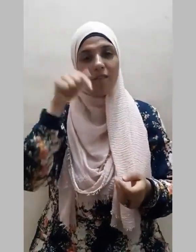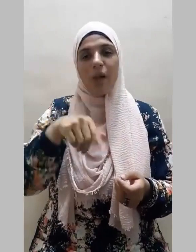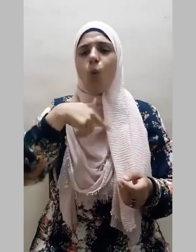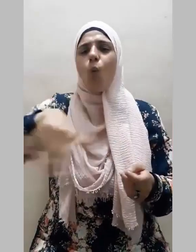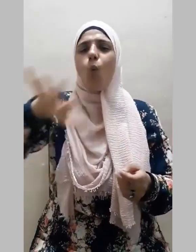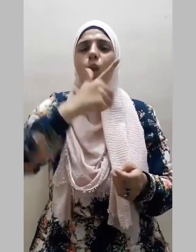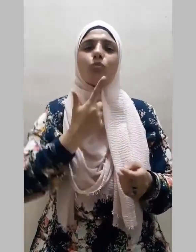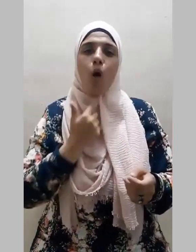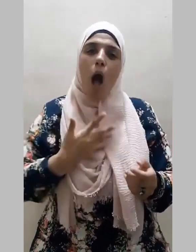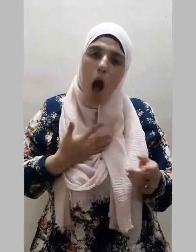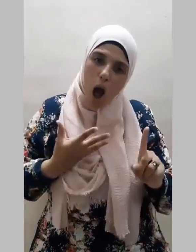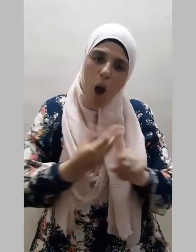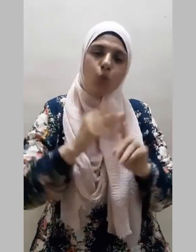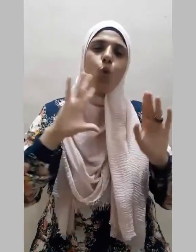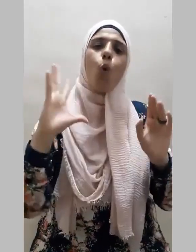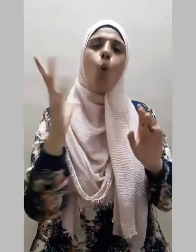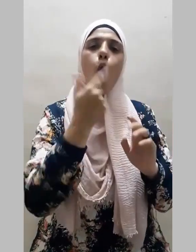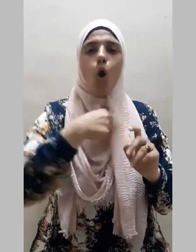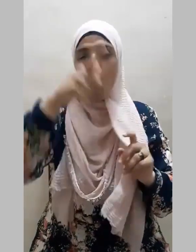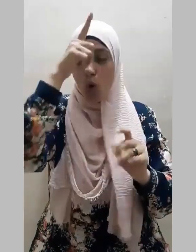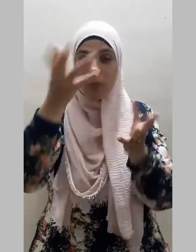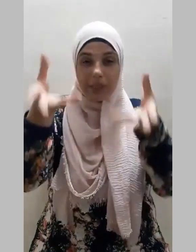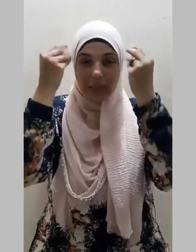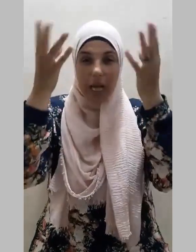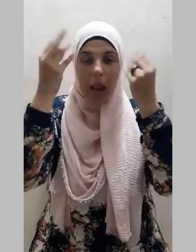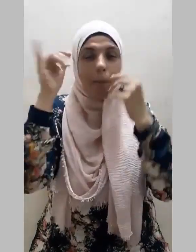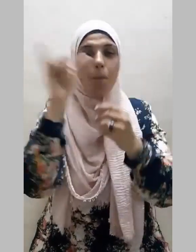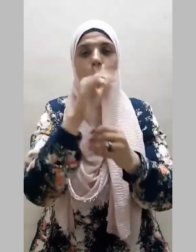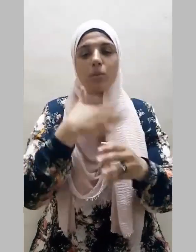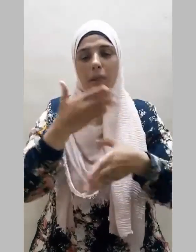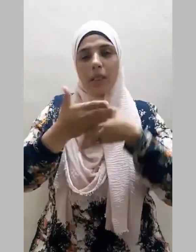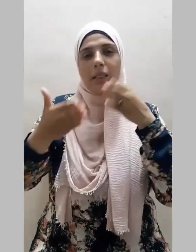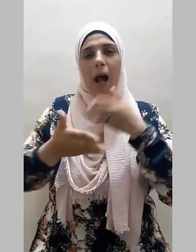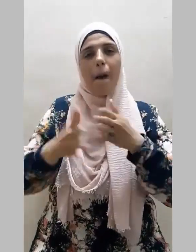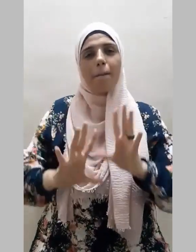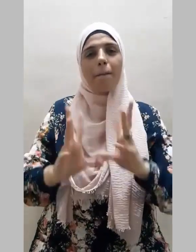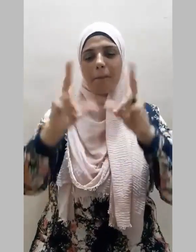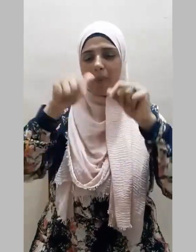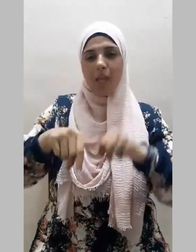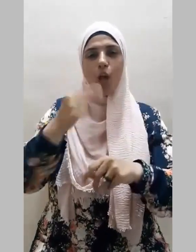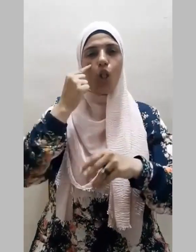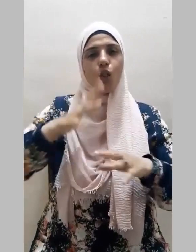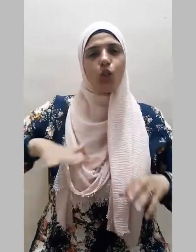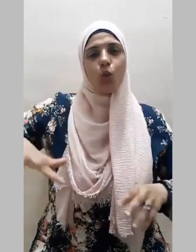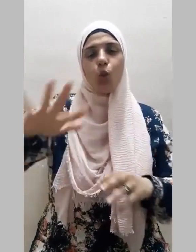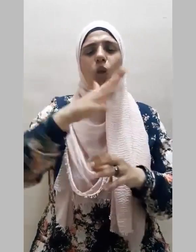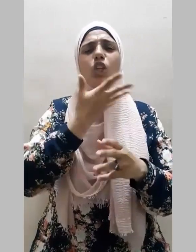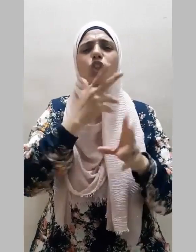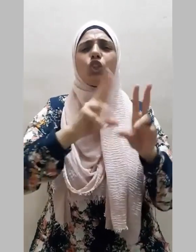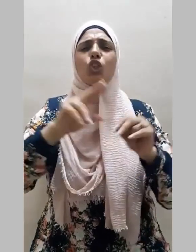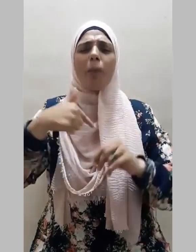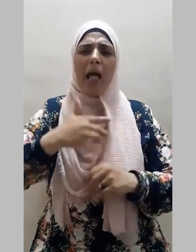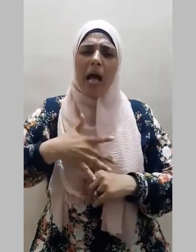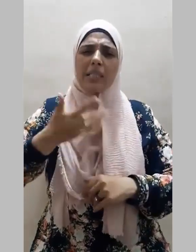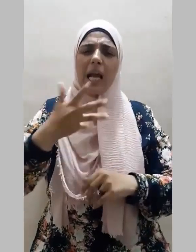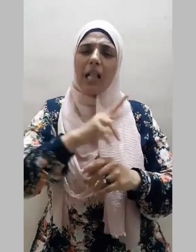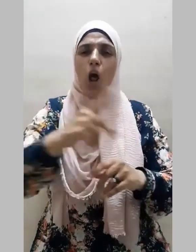إلى جميع العلوم التي نعمر بها دنيانا كحاجتنا إلى العلوم التي